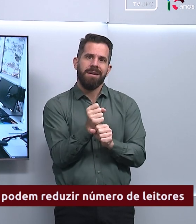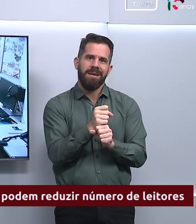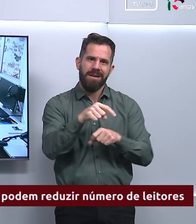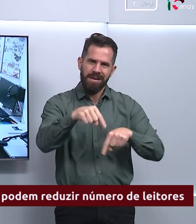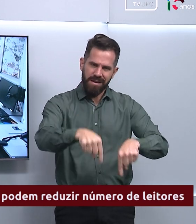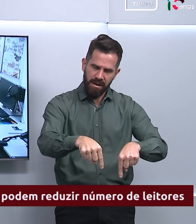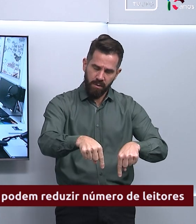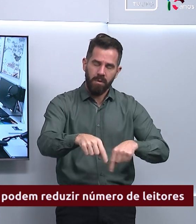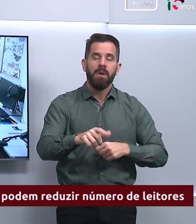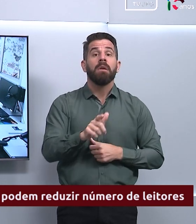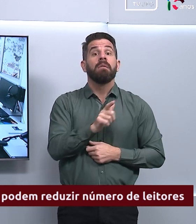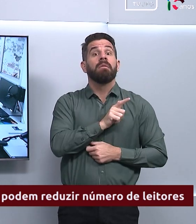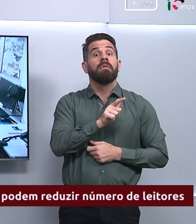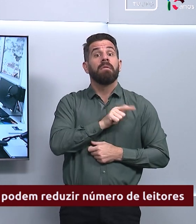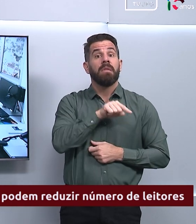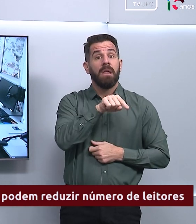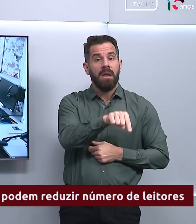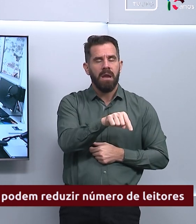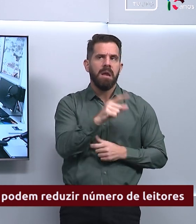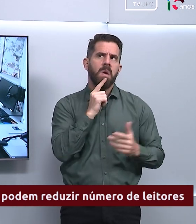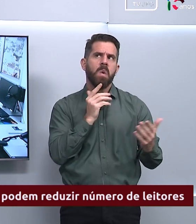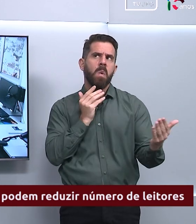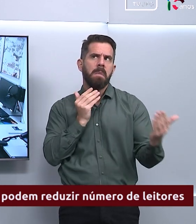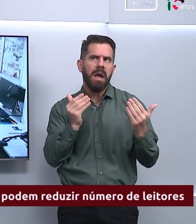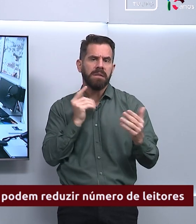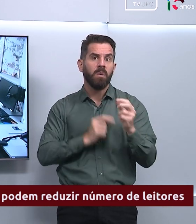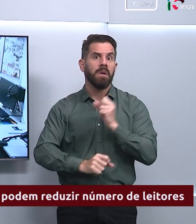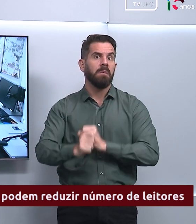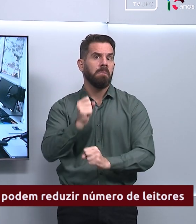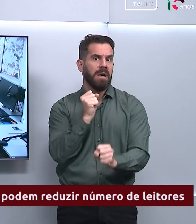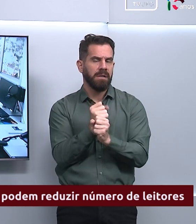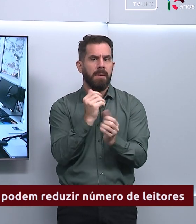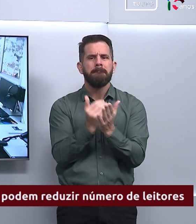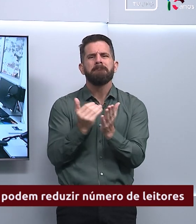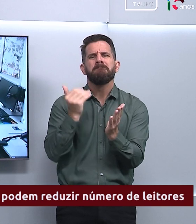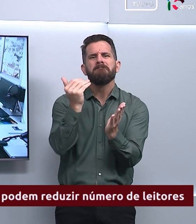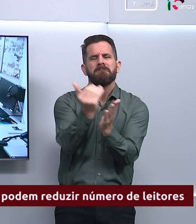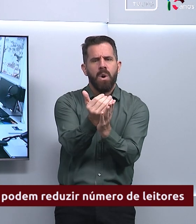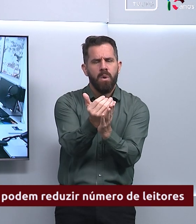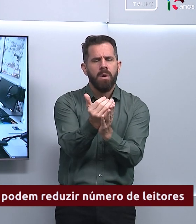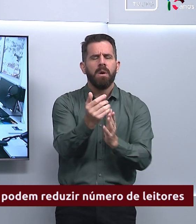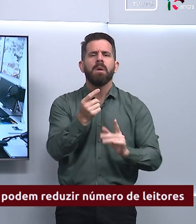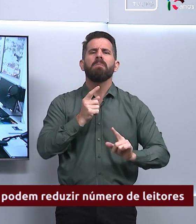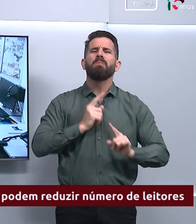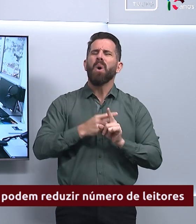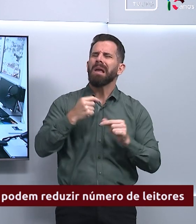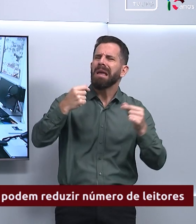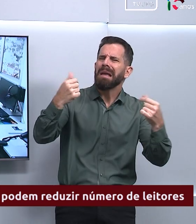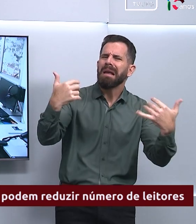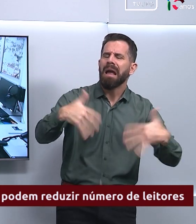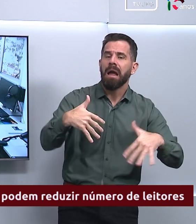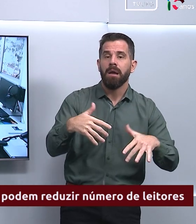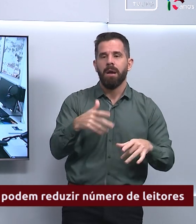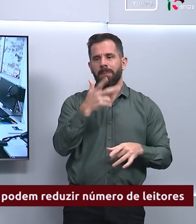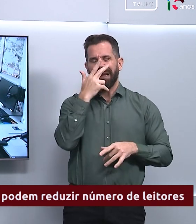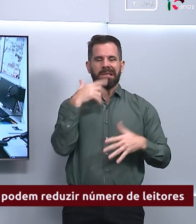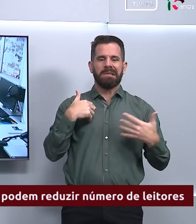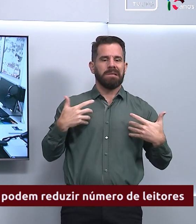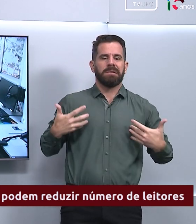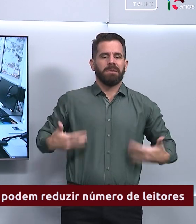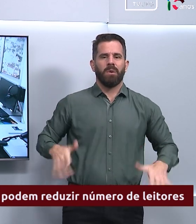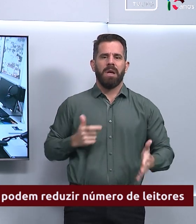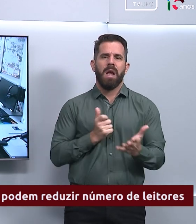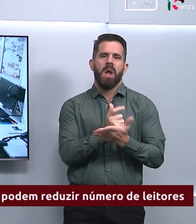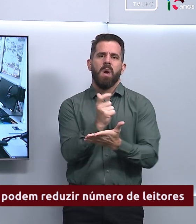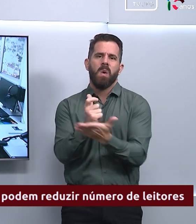fevereiro, em comparação com o ano passado. O aumento nos preços dos livros não apenas dificulta o acesso aos